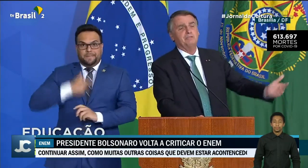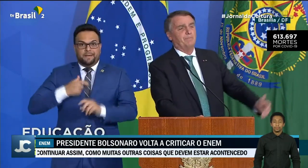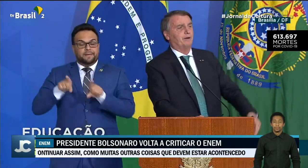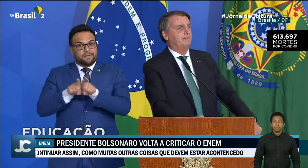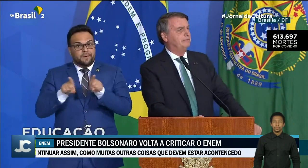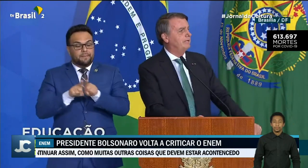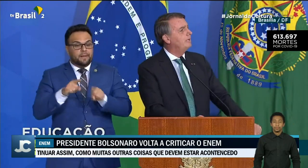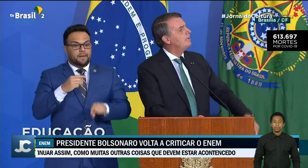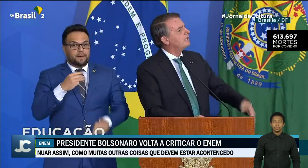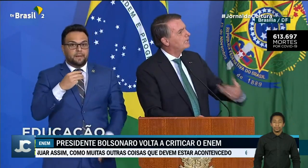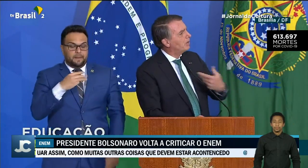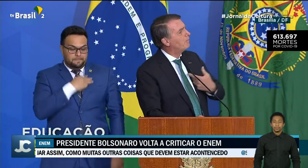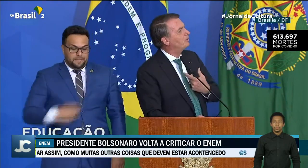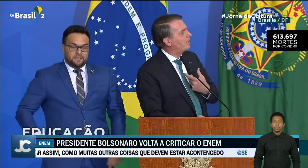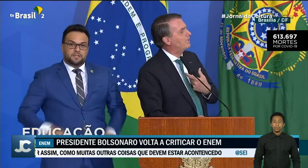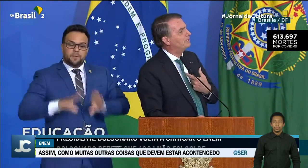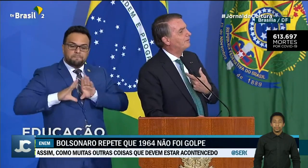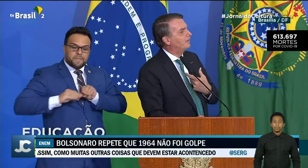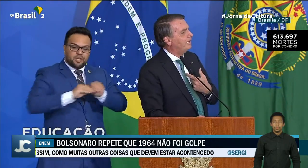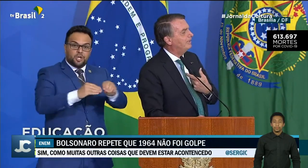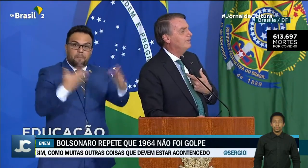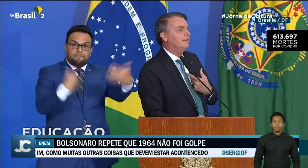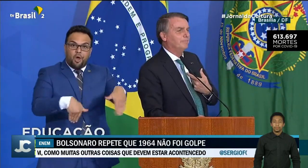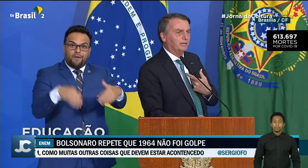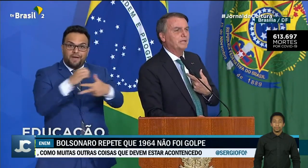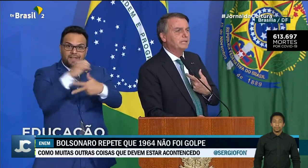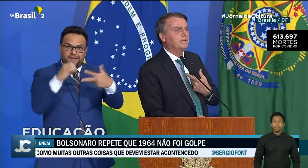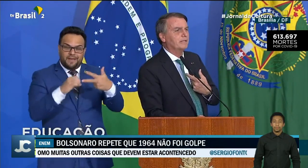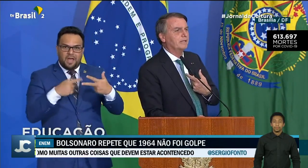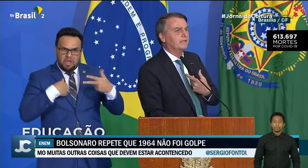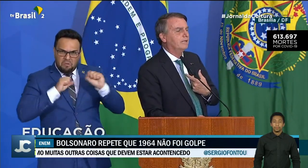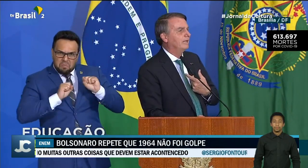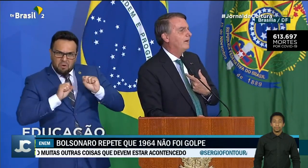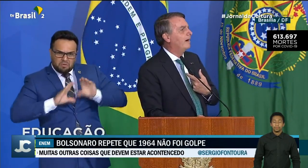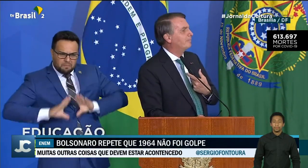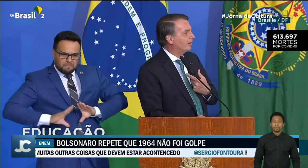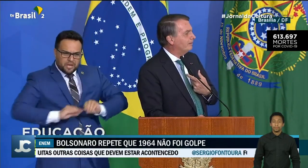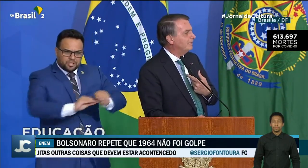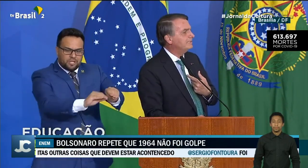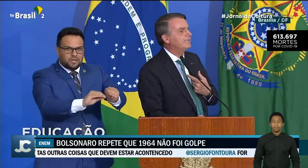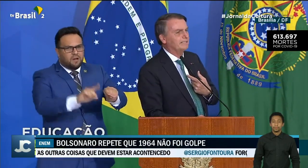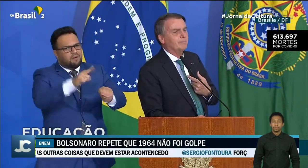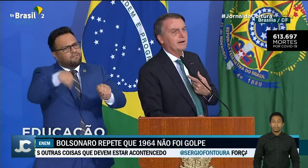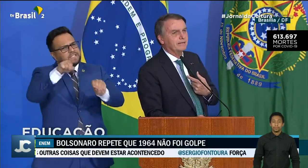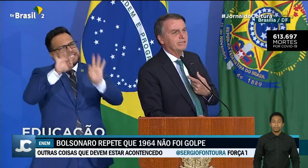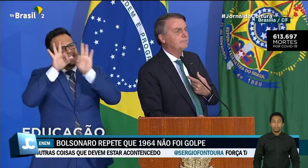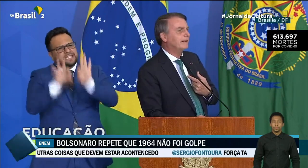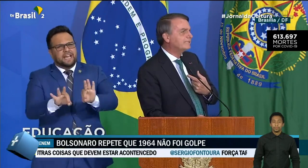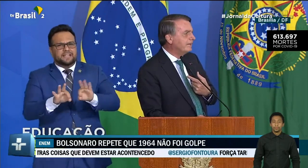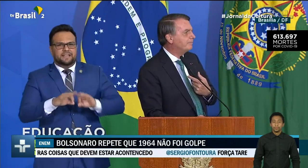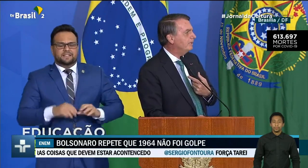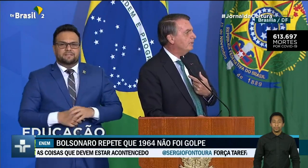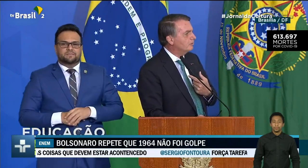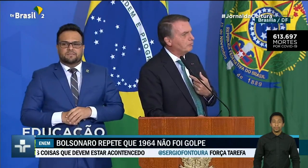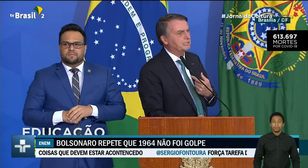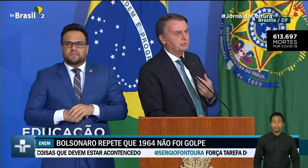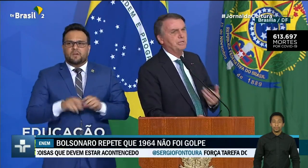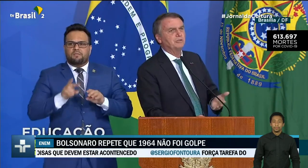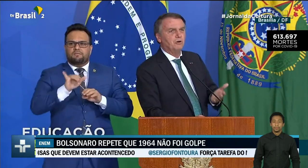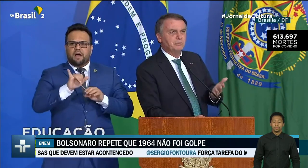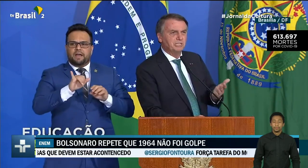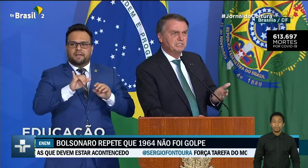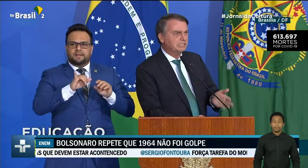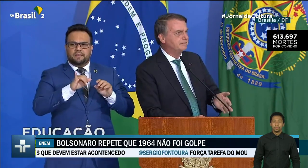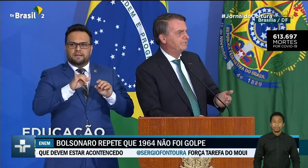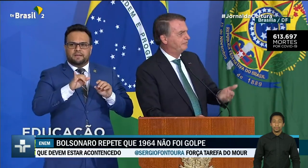interferido na prova do Enem. Se eu pudesse interferir, pode ter certeza, a prova estaria marcada para sempre, com